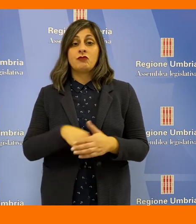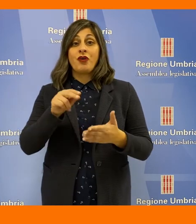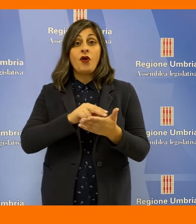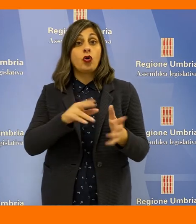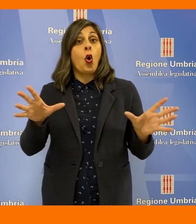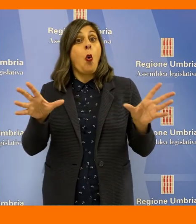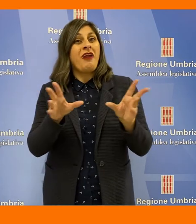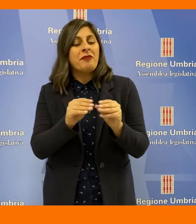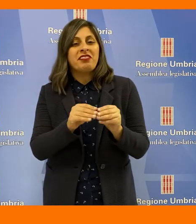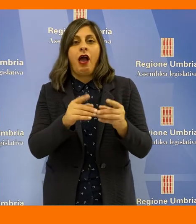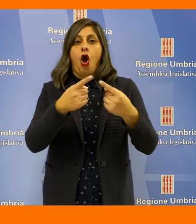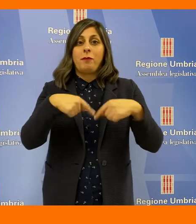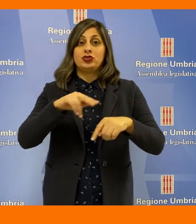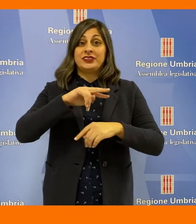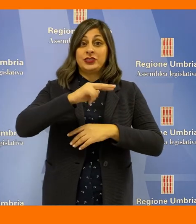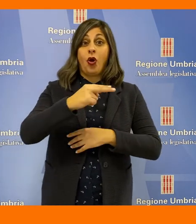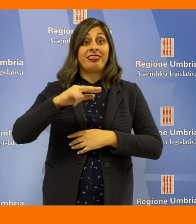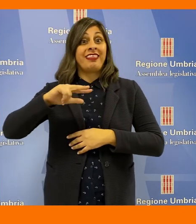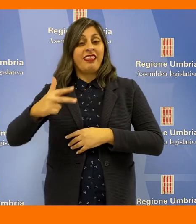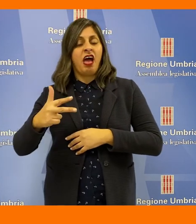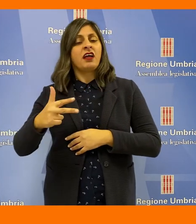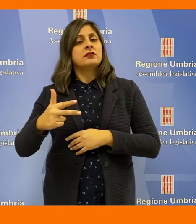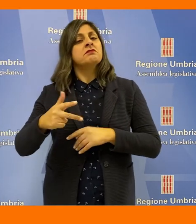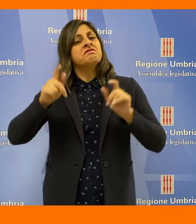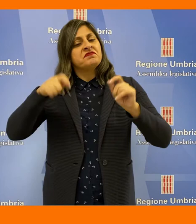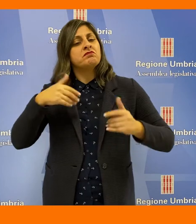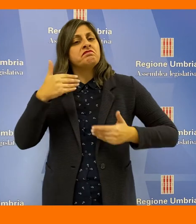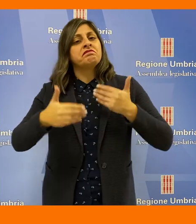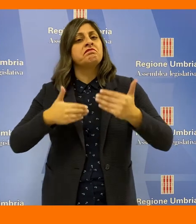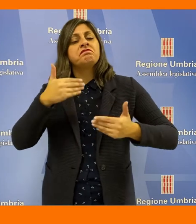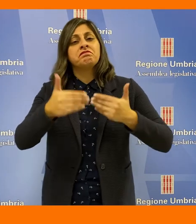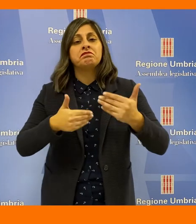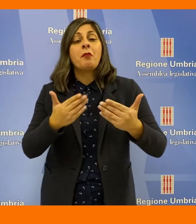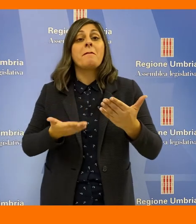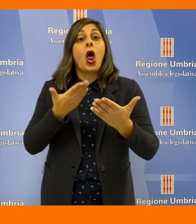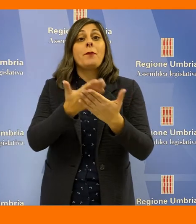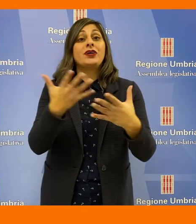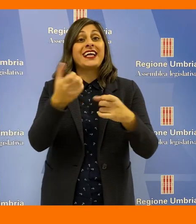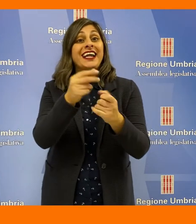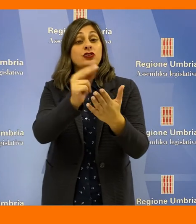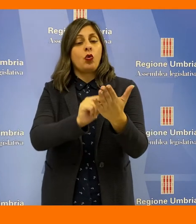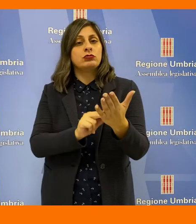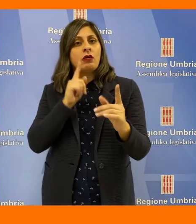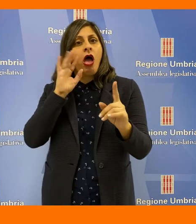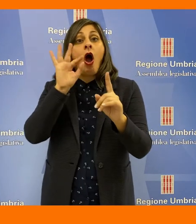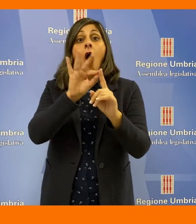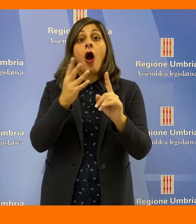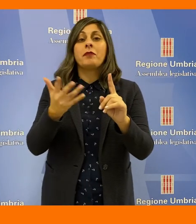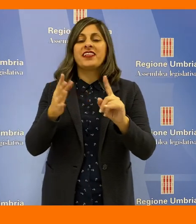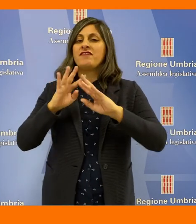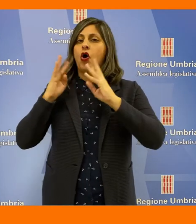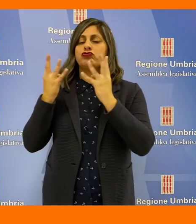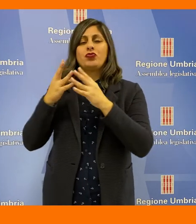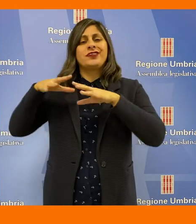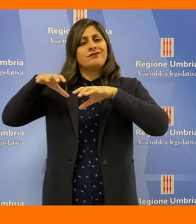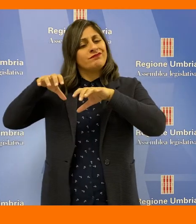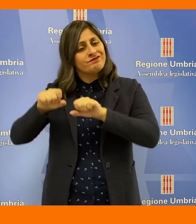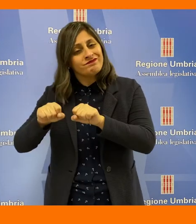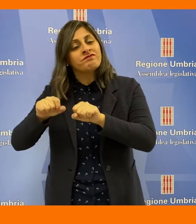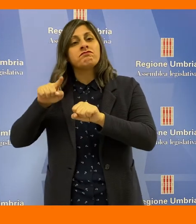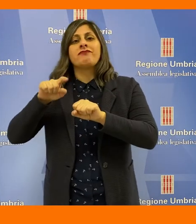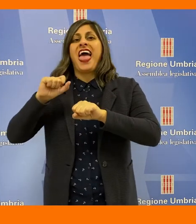Con voto unanime, le commissioni seconda e terza hanno dato il via libera a una proposta di risoluzione che mira ad